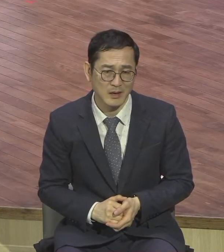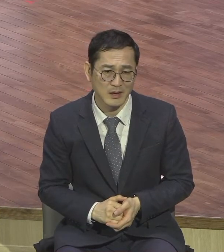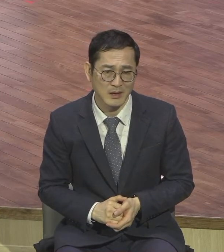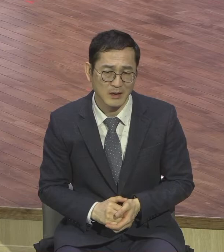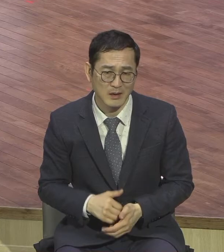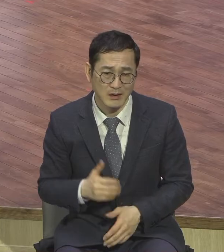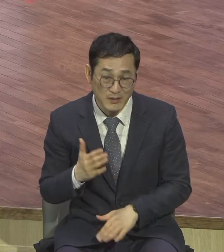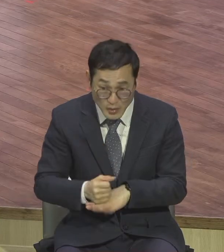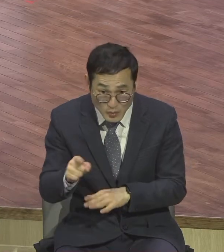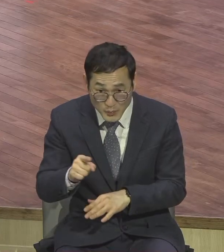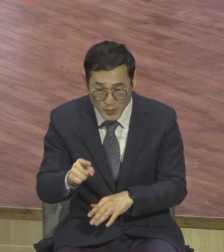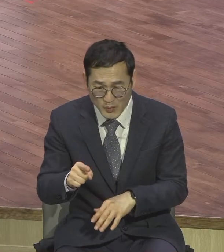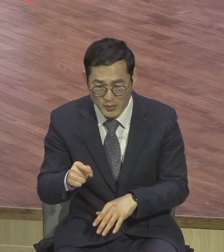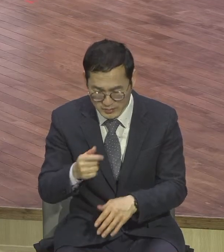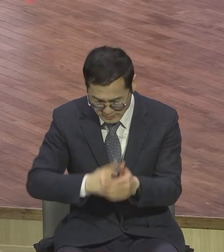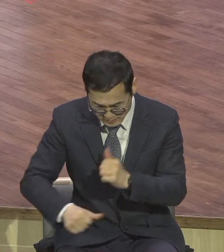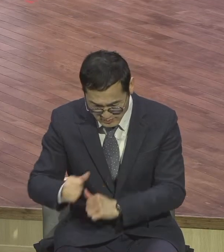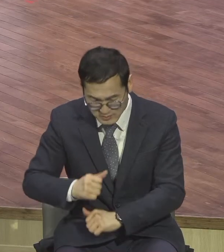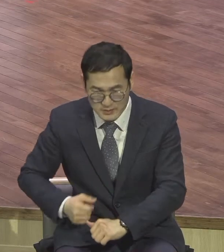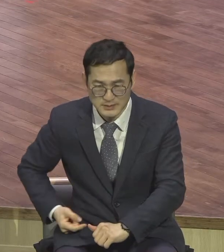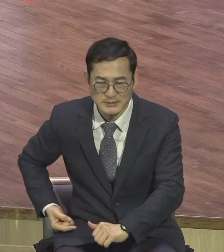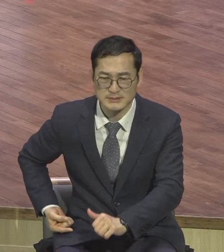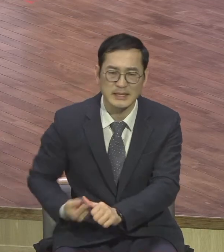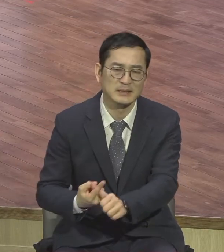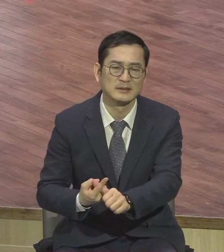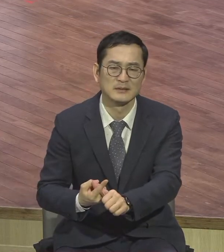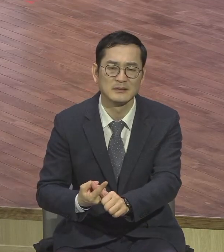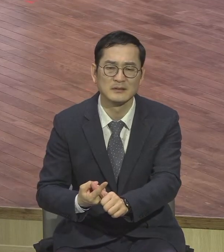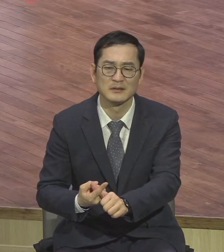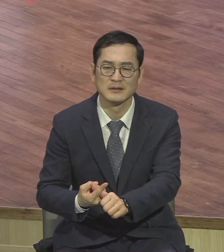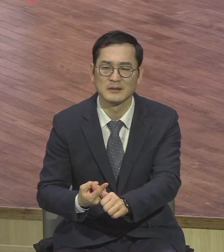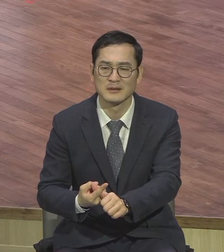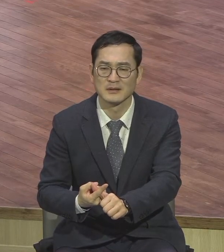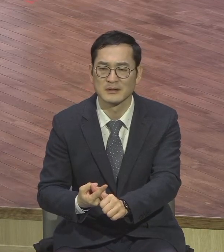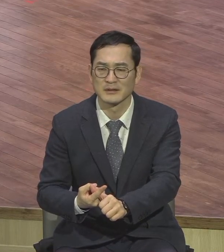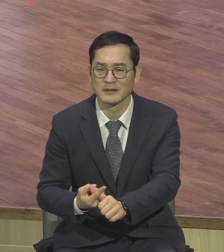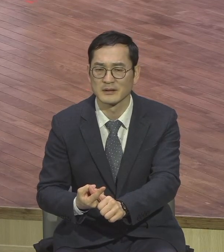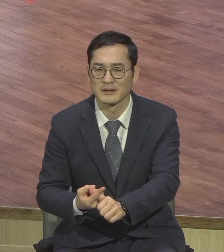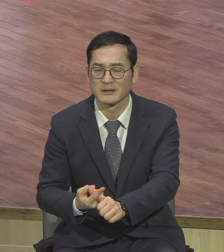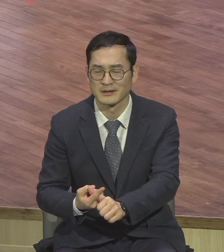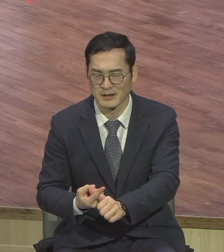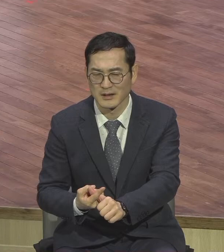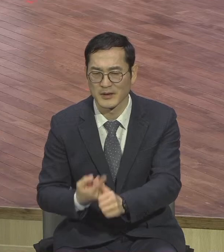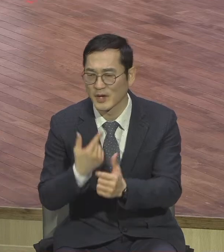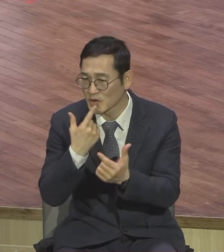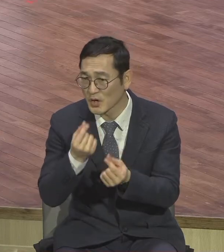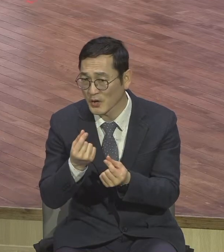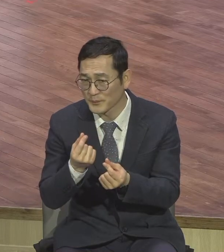단절되니까 그래서 부부간에 형제간에